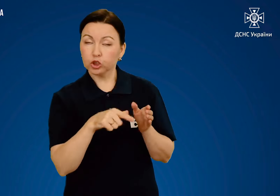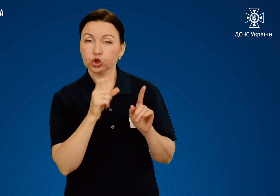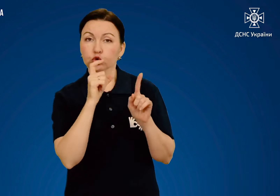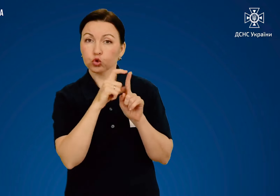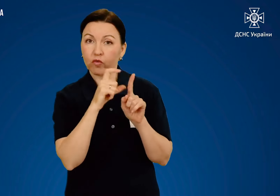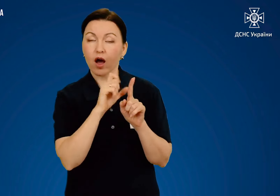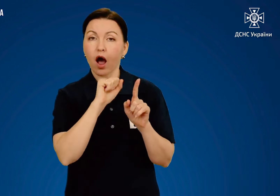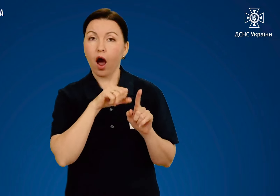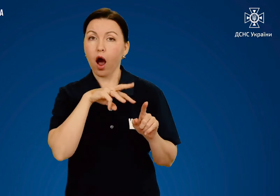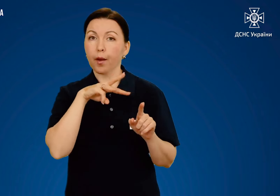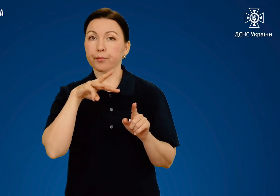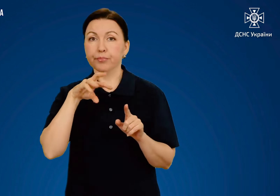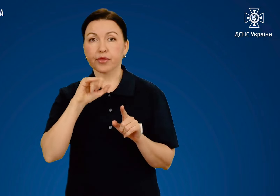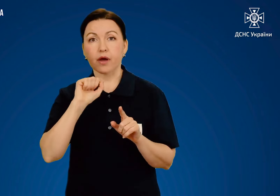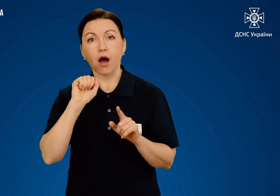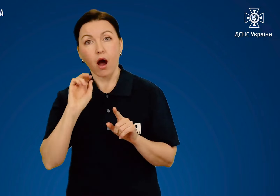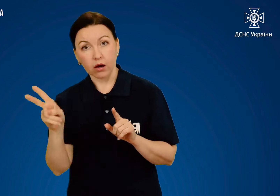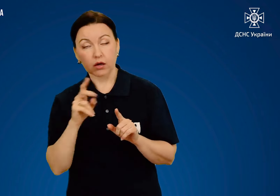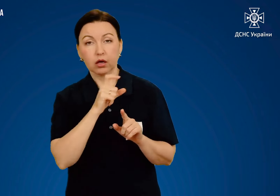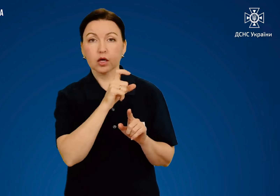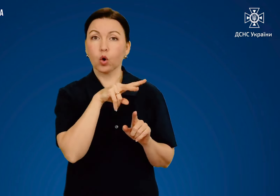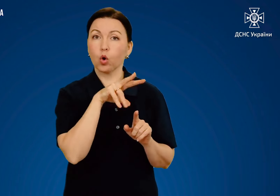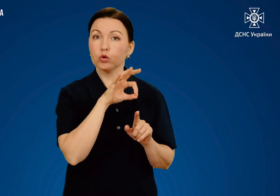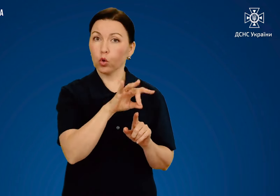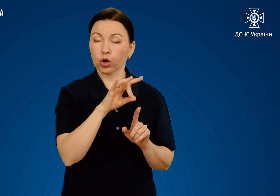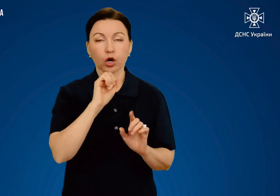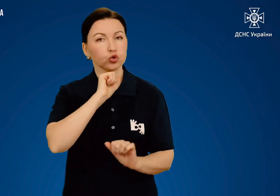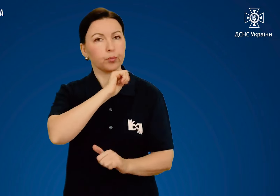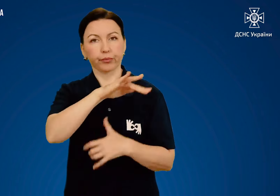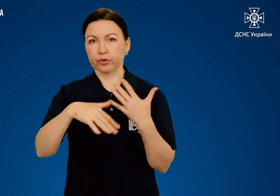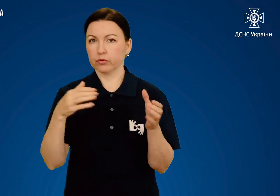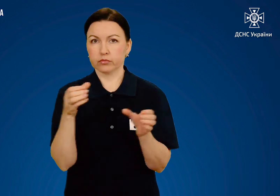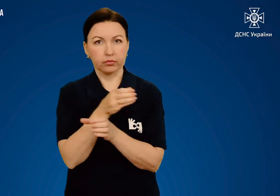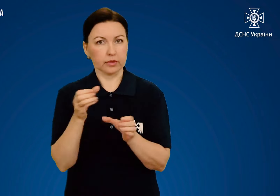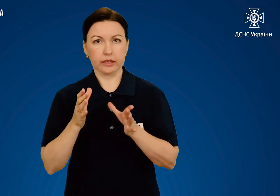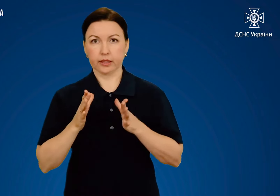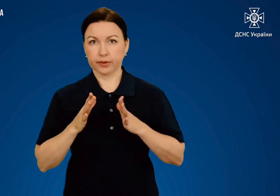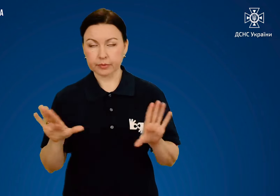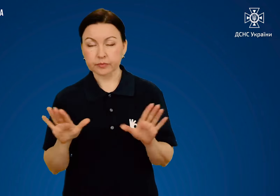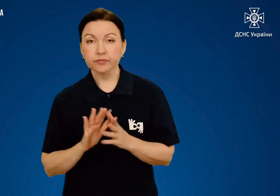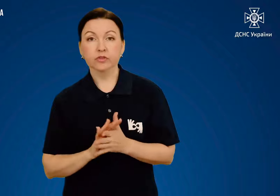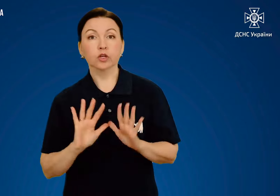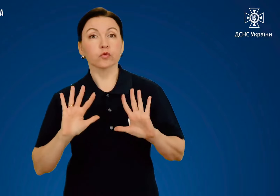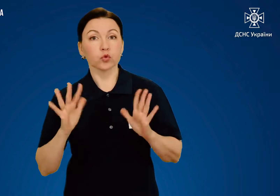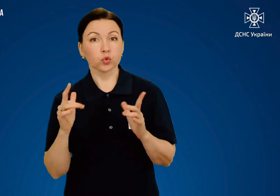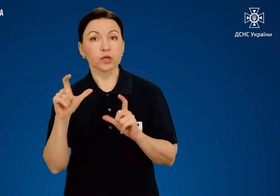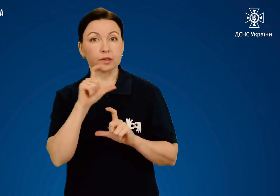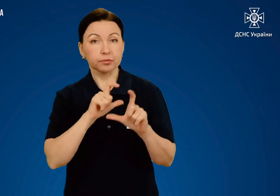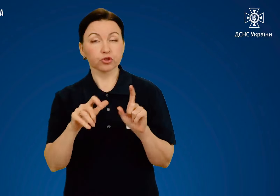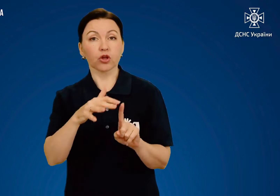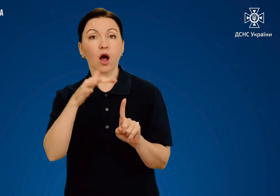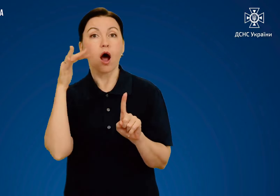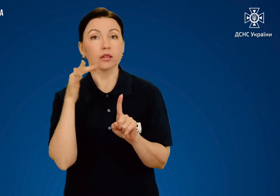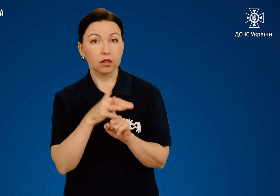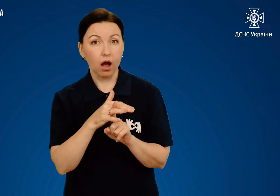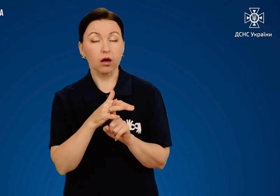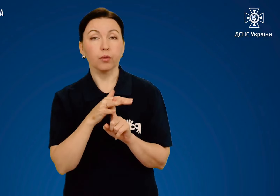словами «аміак» і «хлор», щоб не переплутати. У разі хімічної атаки